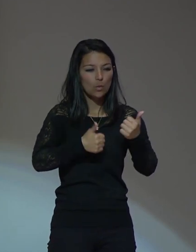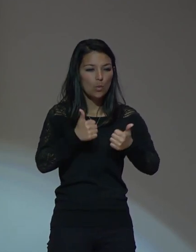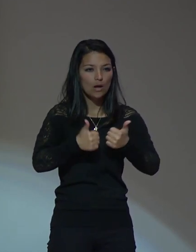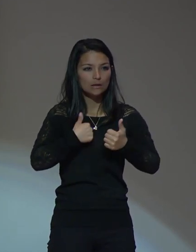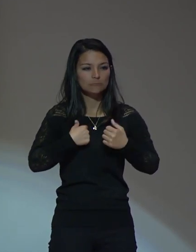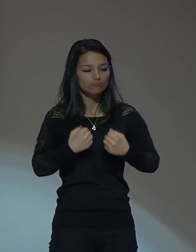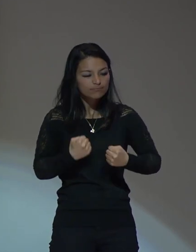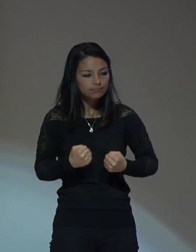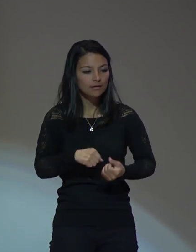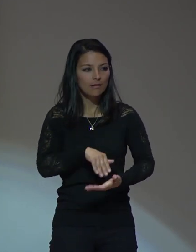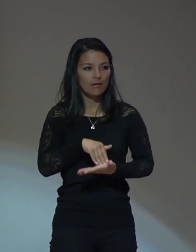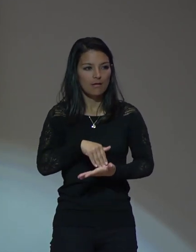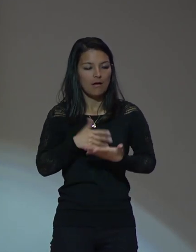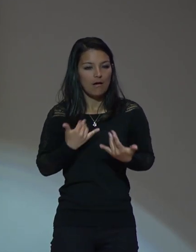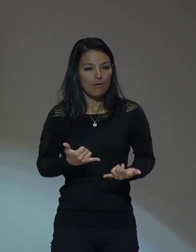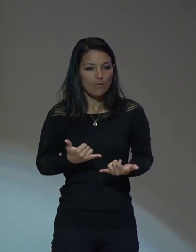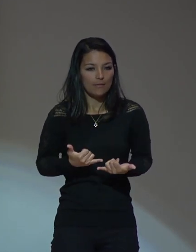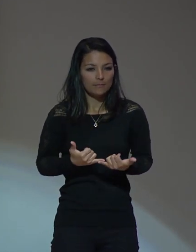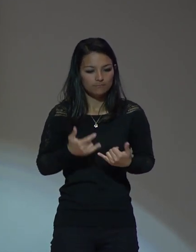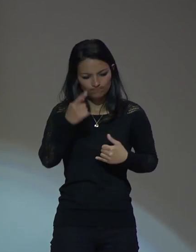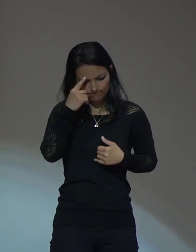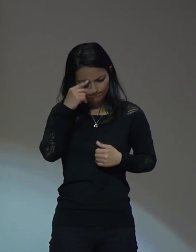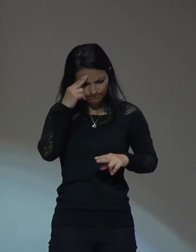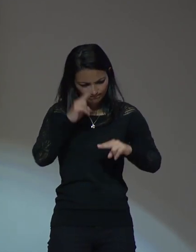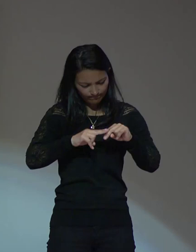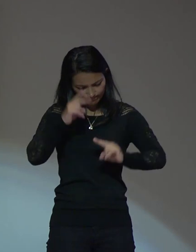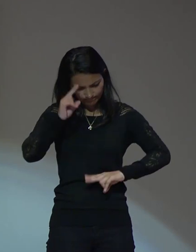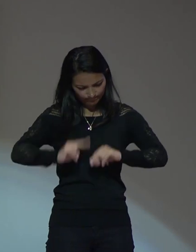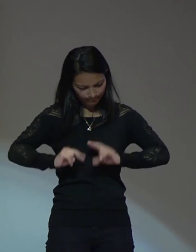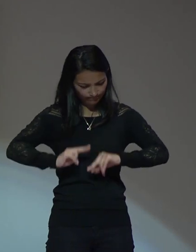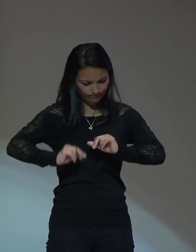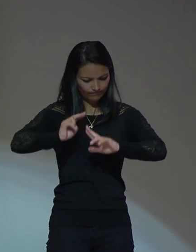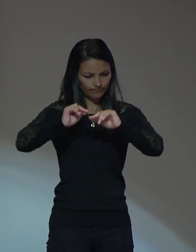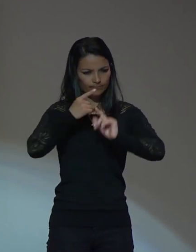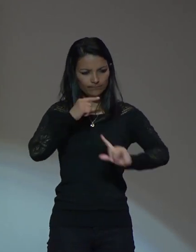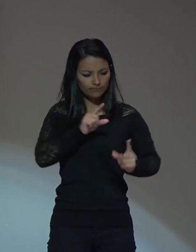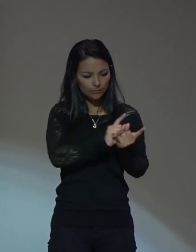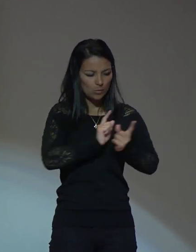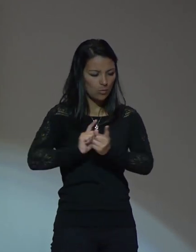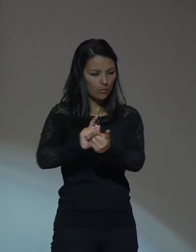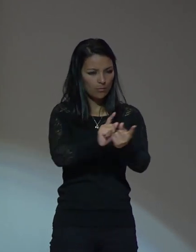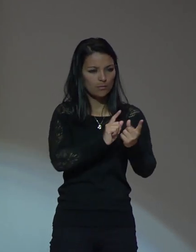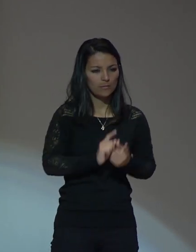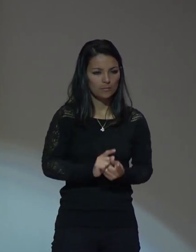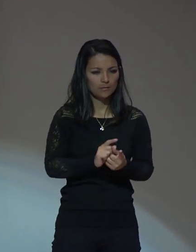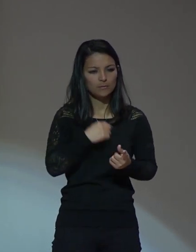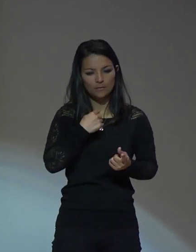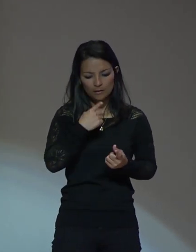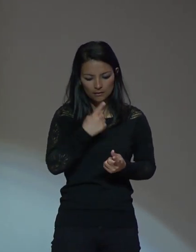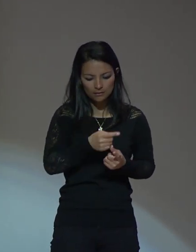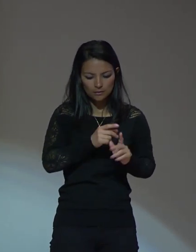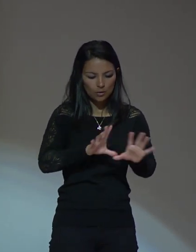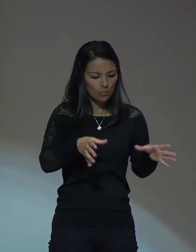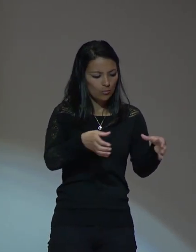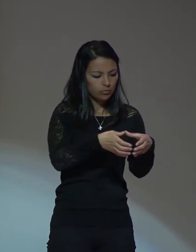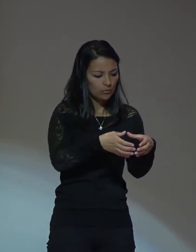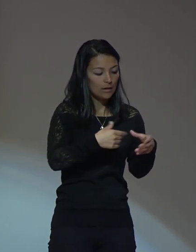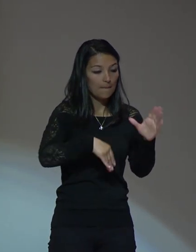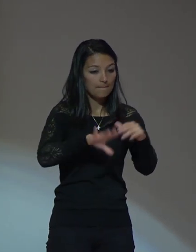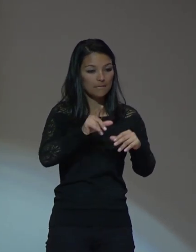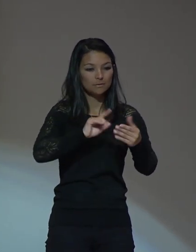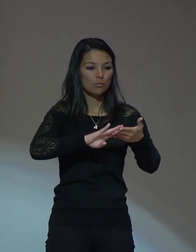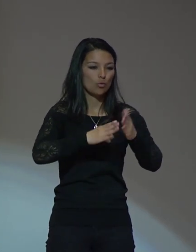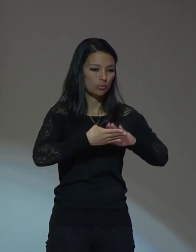a partir de ahora crear un acercamiento descolonial hacia una cultura de paz sostenible.